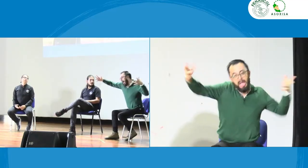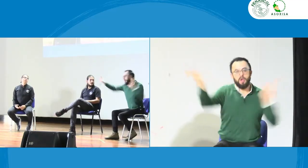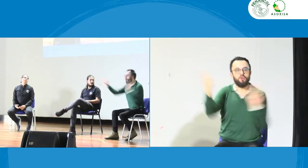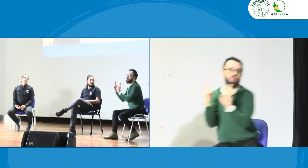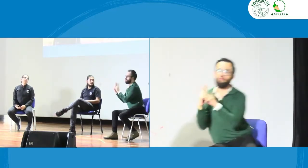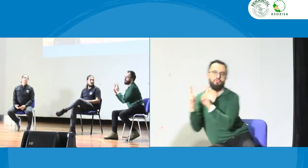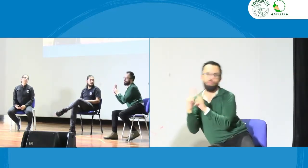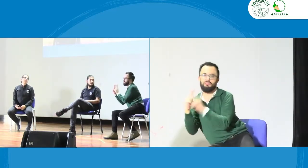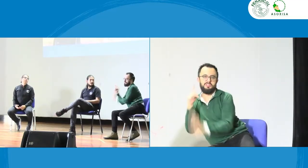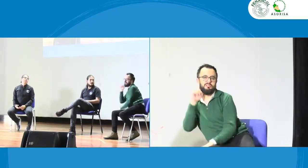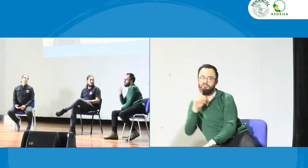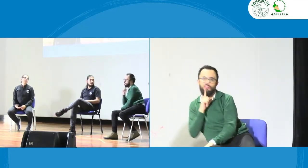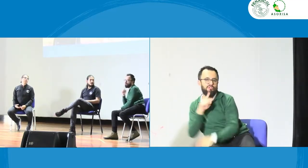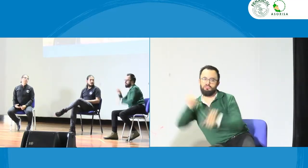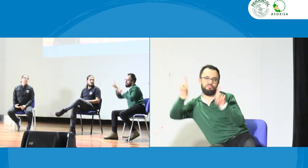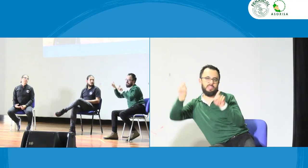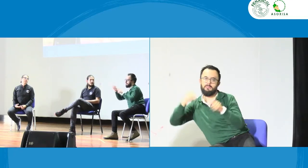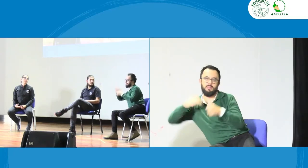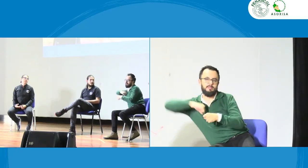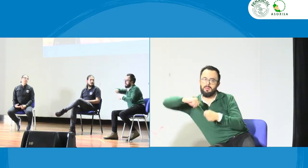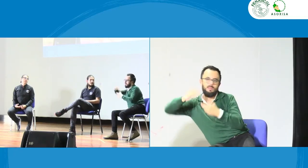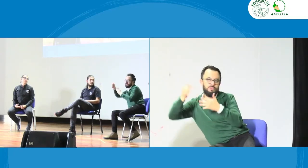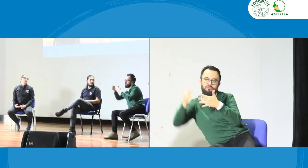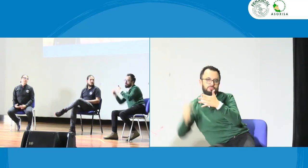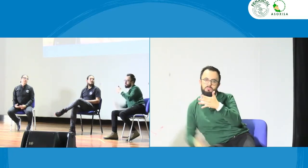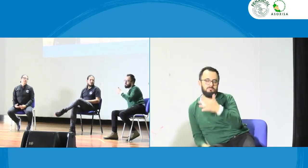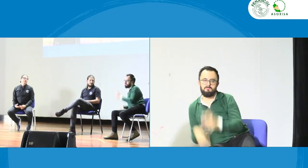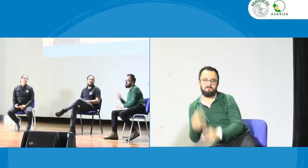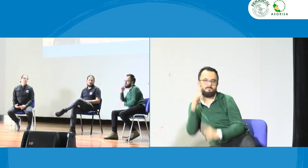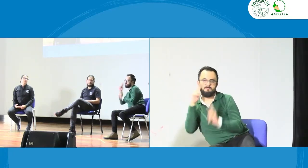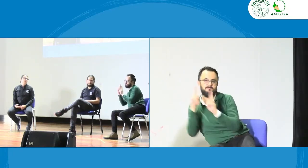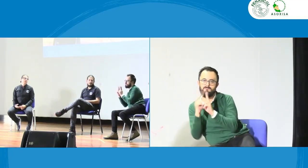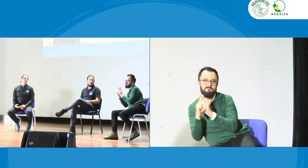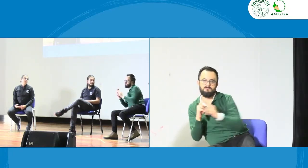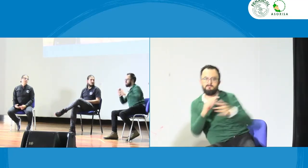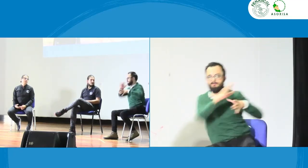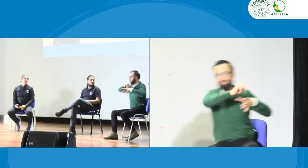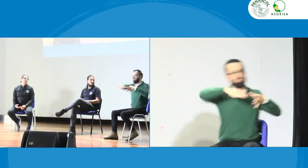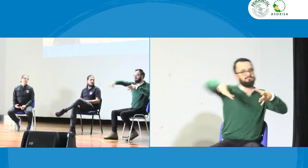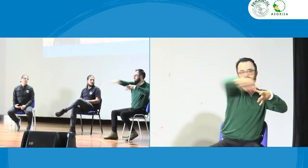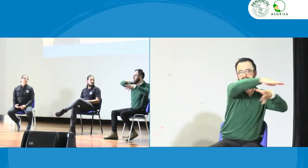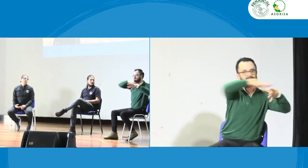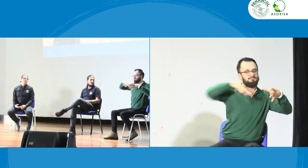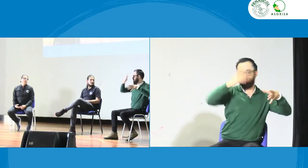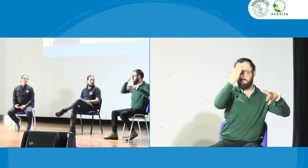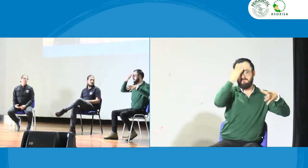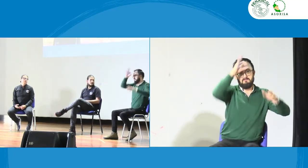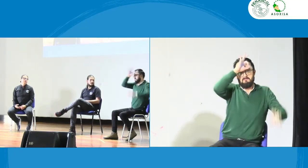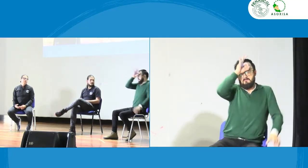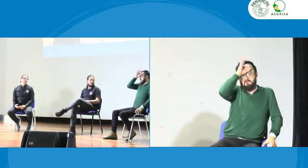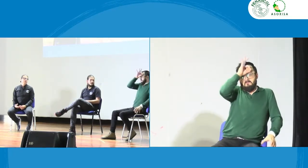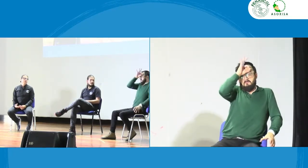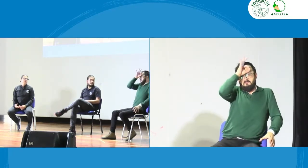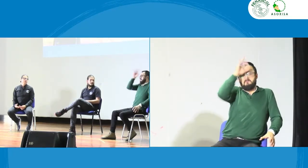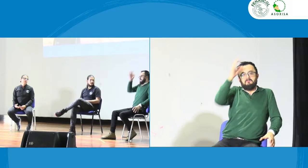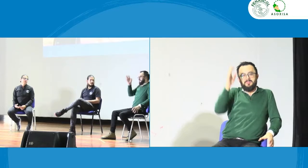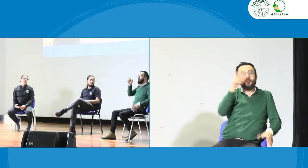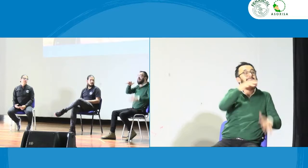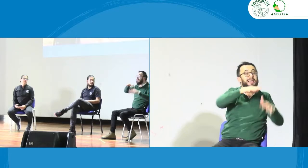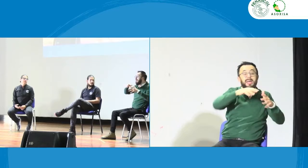entorno social muchas veces no se conocen los derechos de la persona sorda obviamente no se conocen muchas personas no